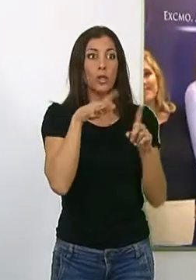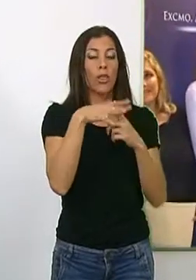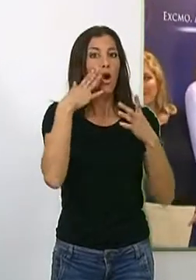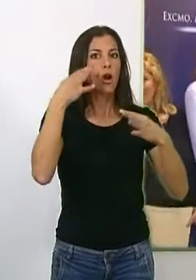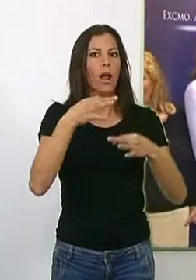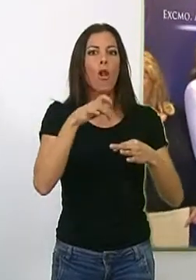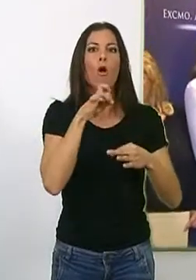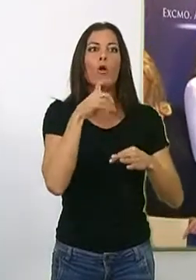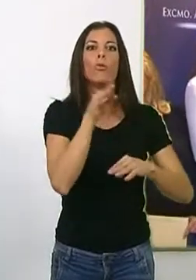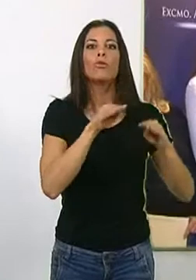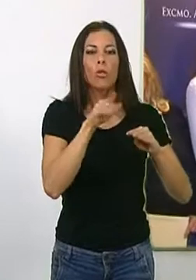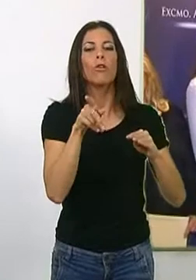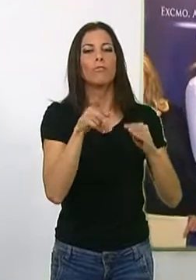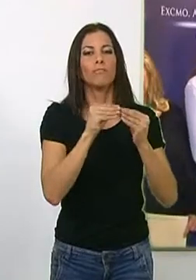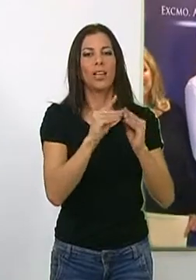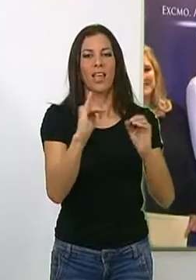situación real.